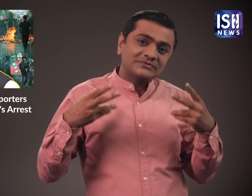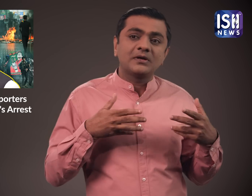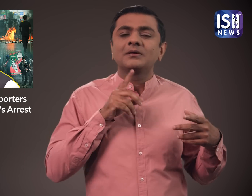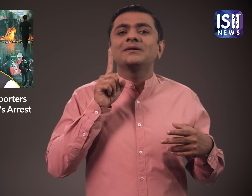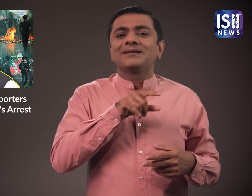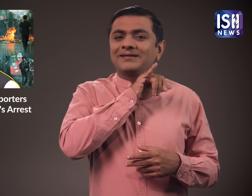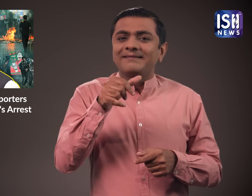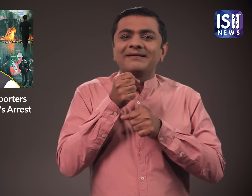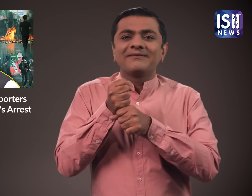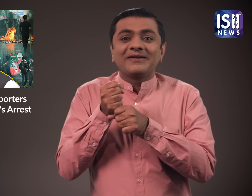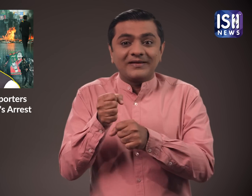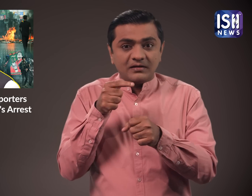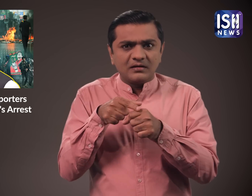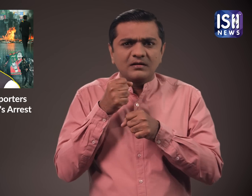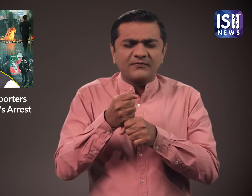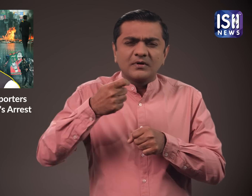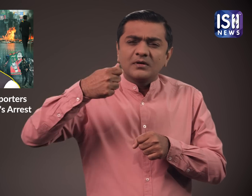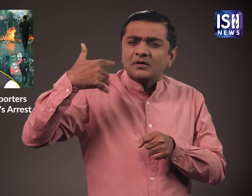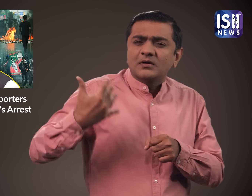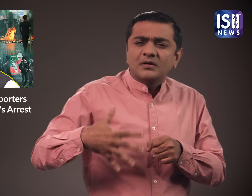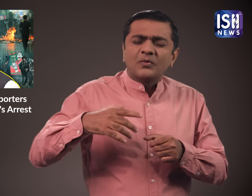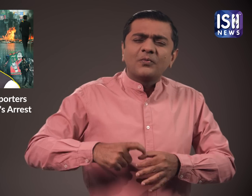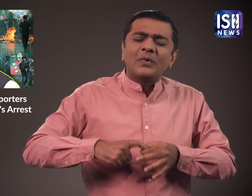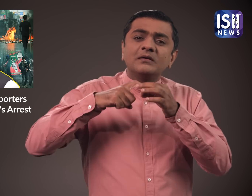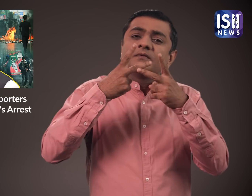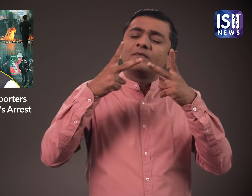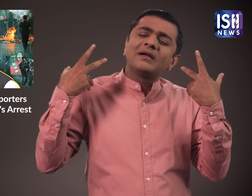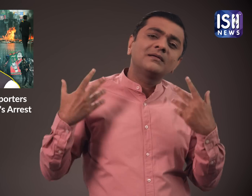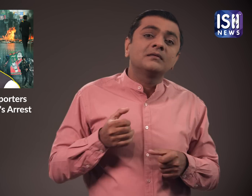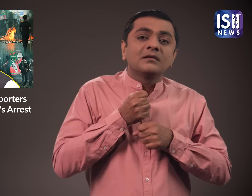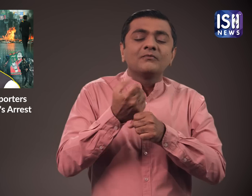तो वे राश्ट्रपती या प्रधान मंत्री को महंगे उपहार देते है